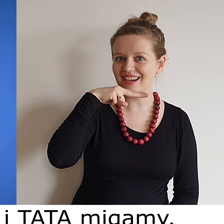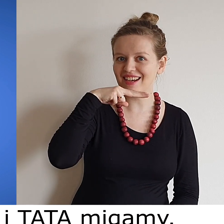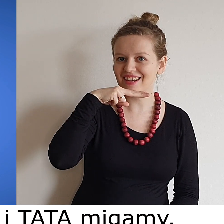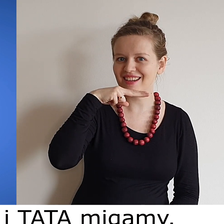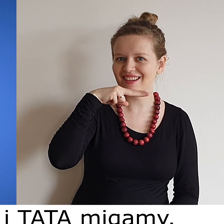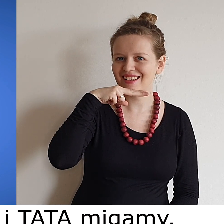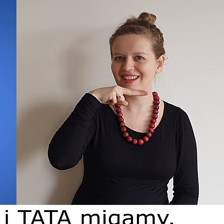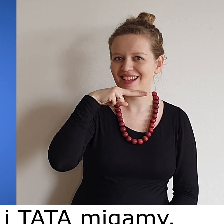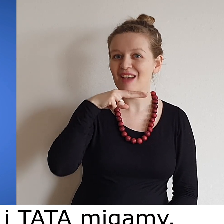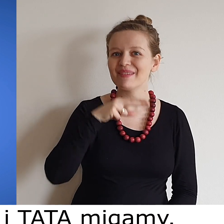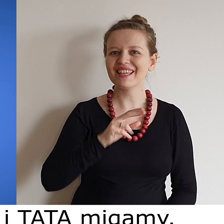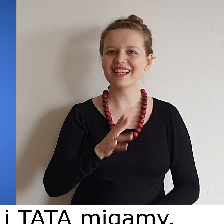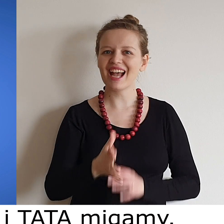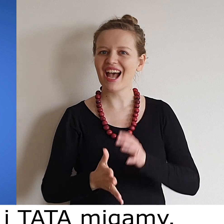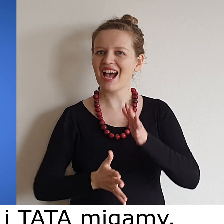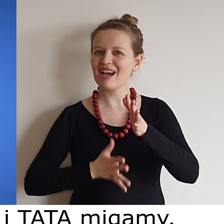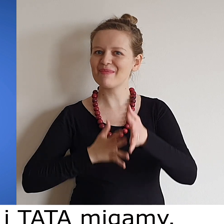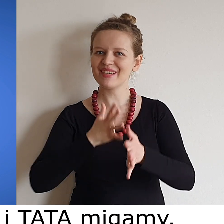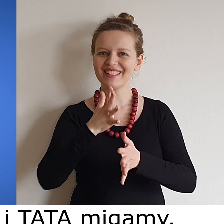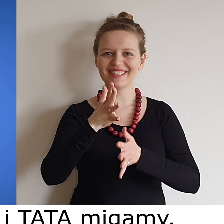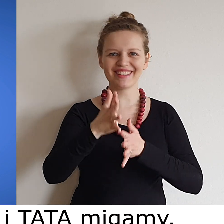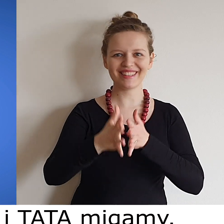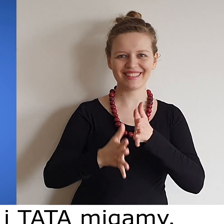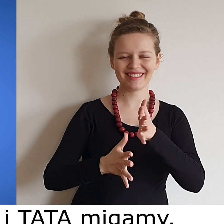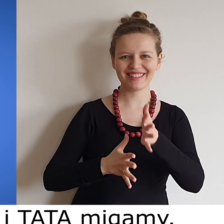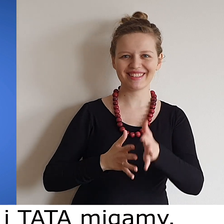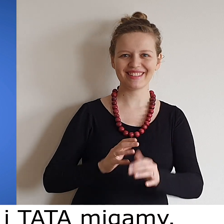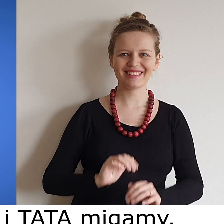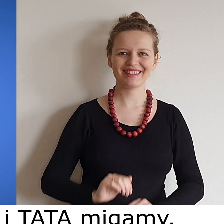tata migamy